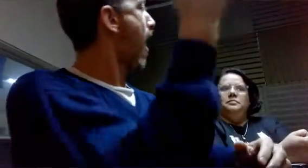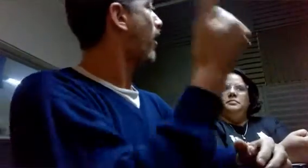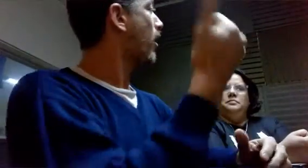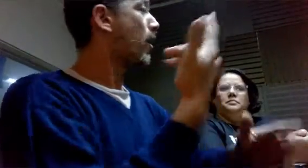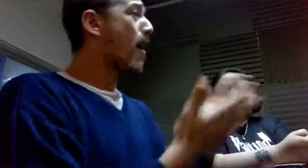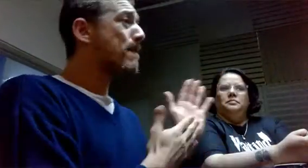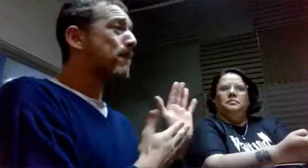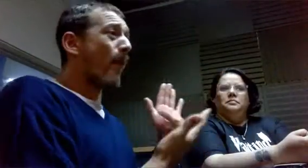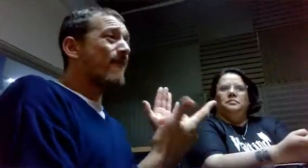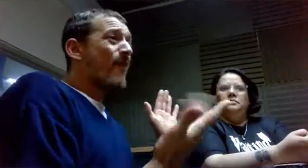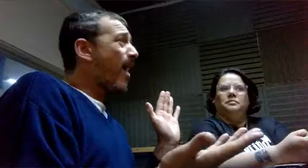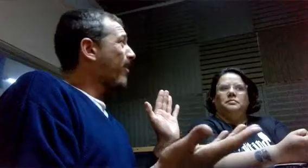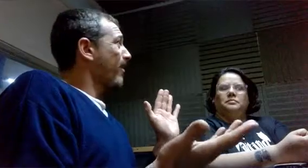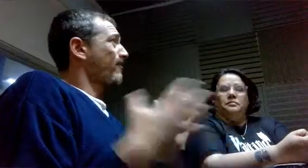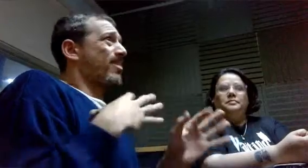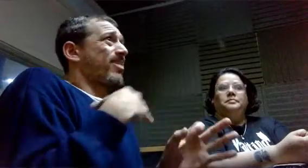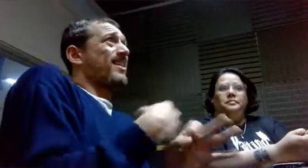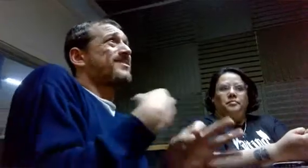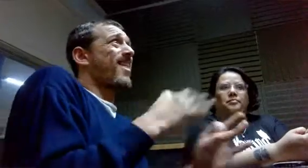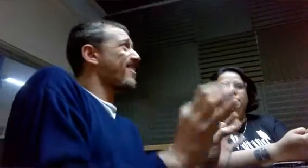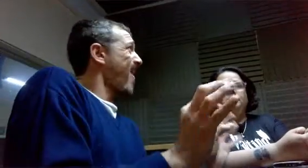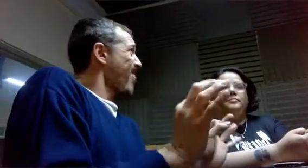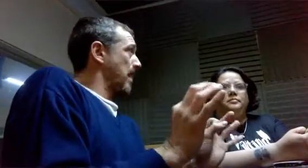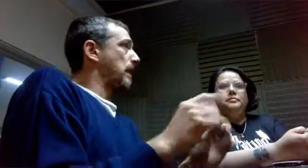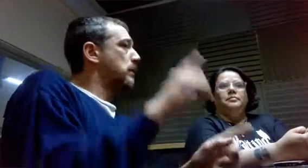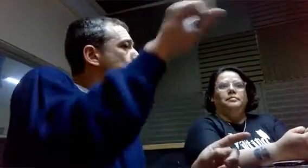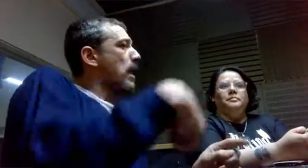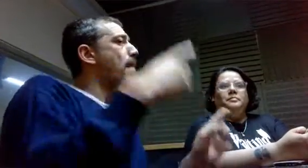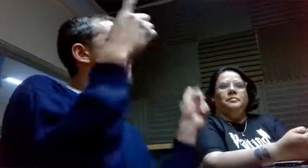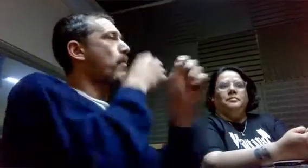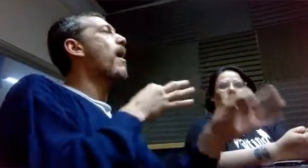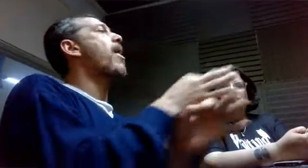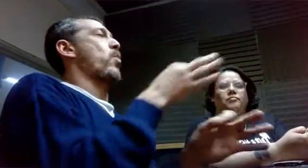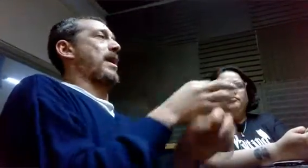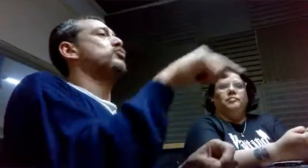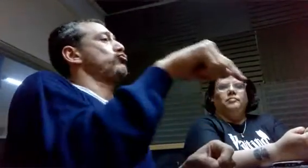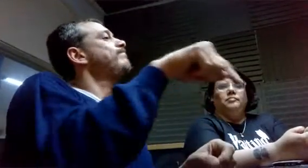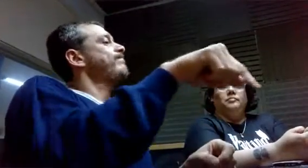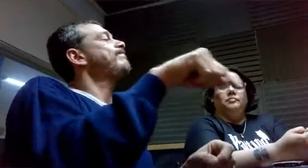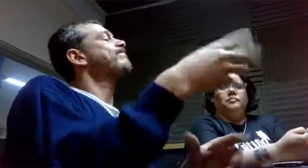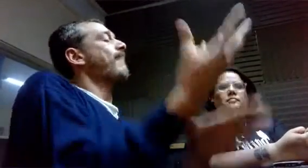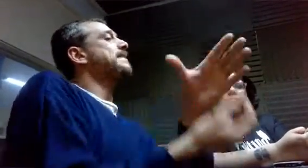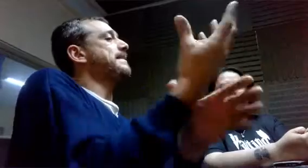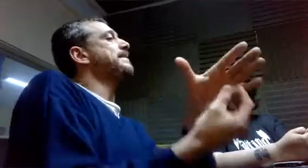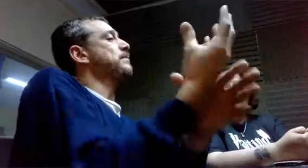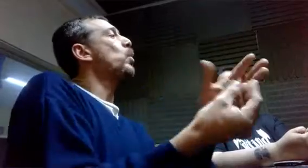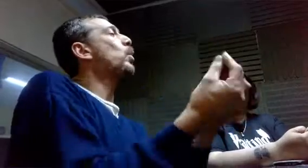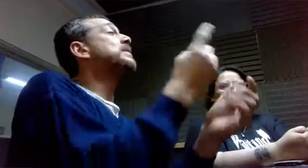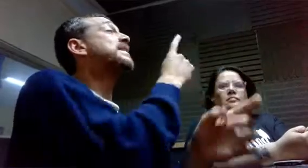ver cómo se pasa la lengua del señas, ¿sí? Y también, falta también que nos enseñen un buen español. Hay